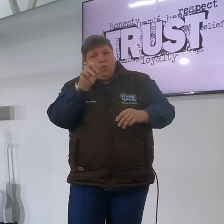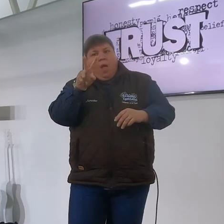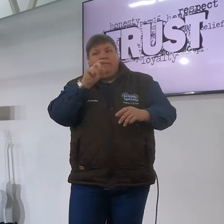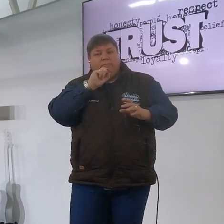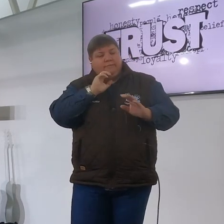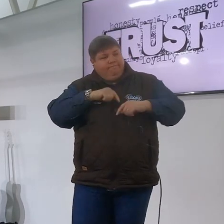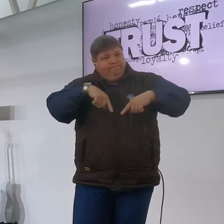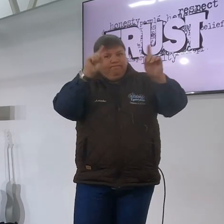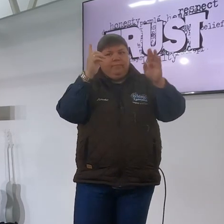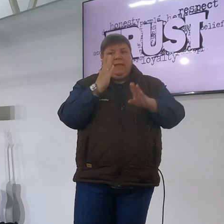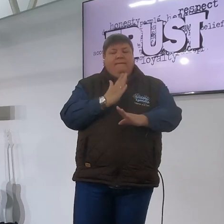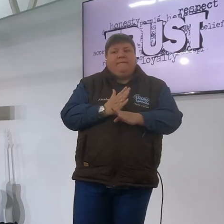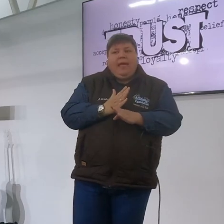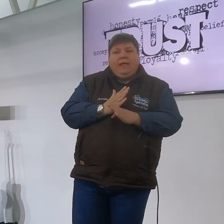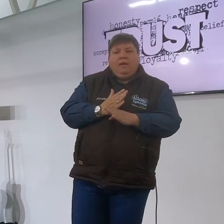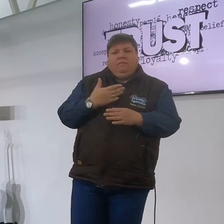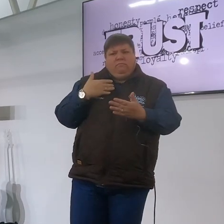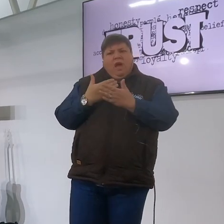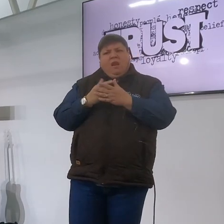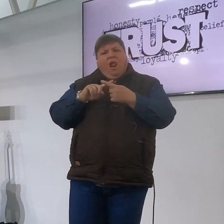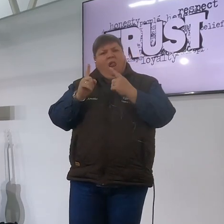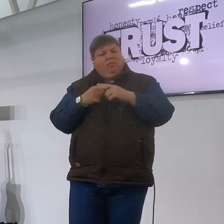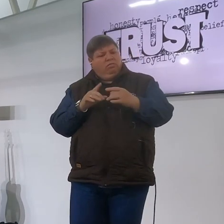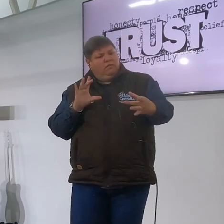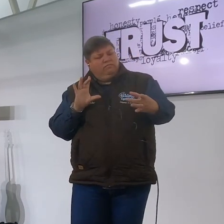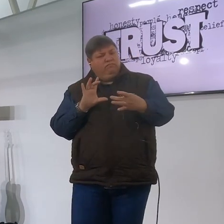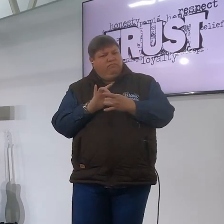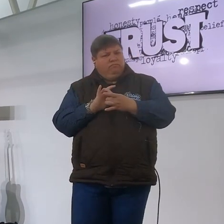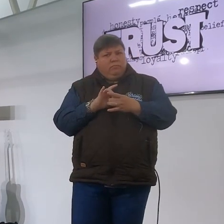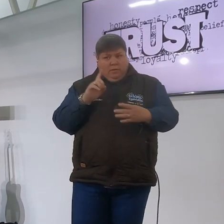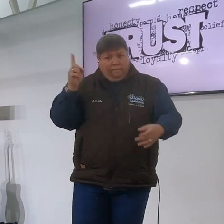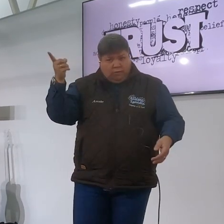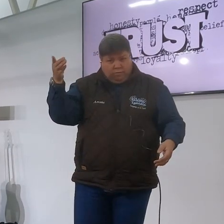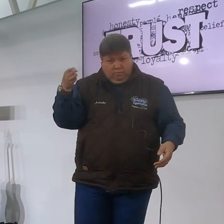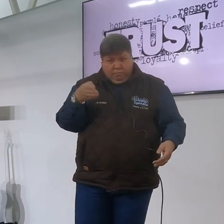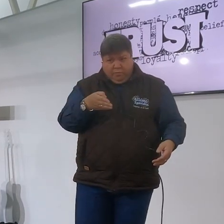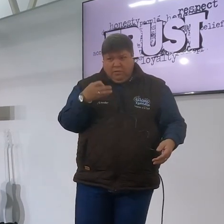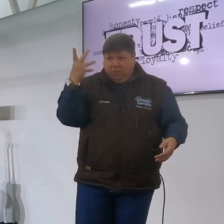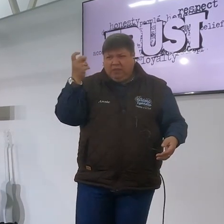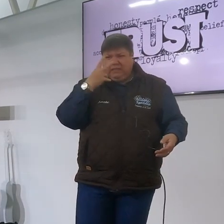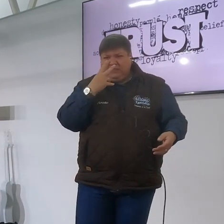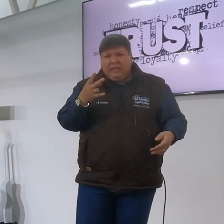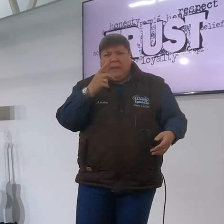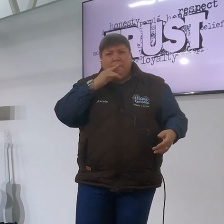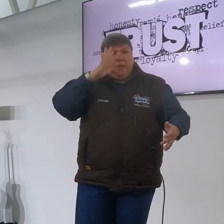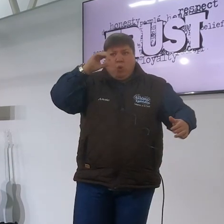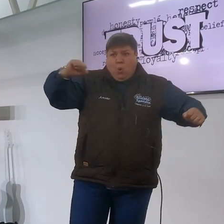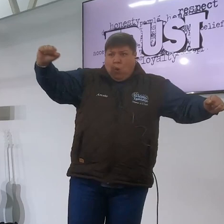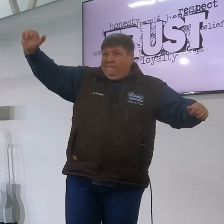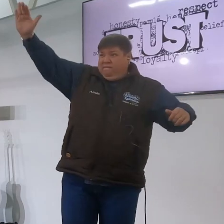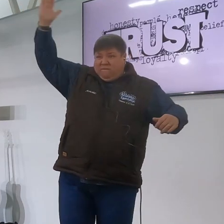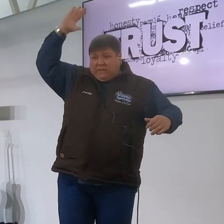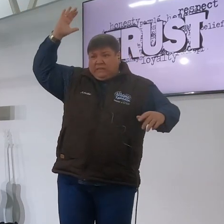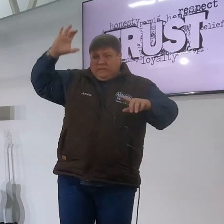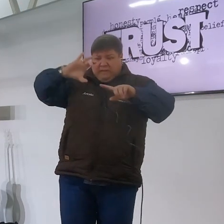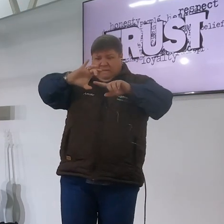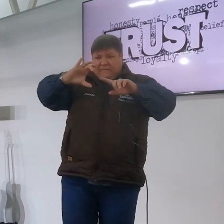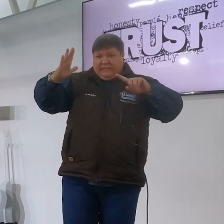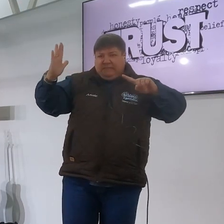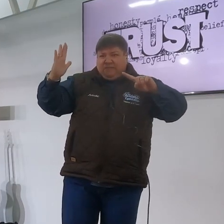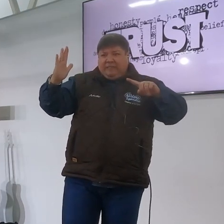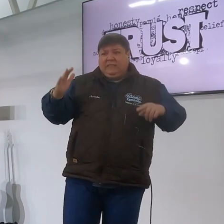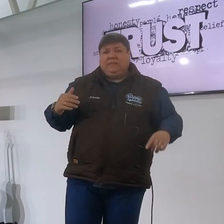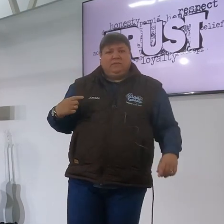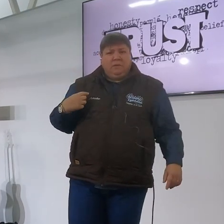Kaleb te sê hoe die jy ons kan die land vat soos was jy dan in die land gewees het jy nie gesien hier die mens is groot hulle vingers is so groot so pisans